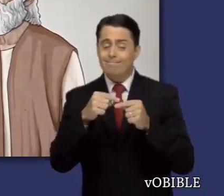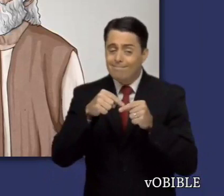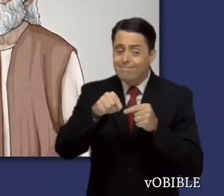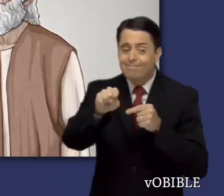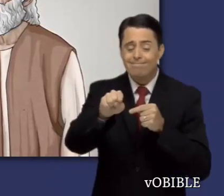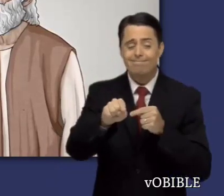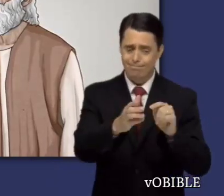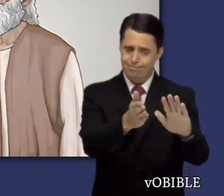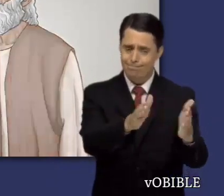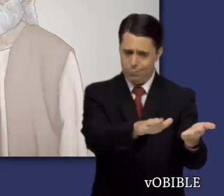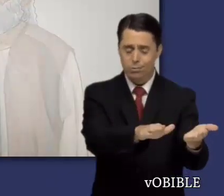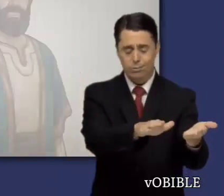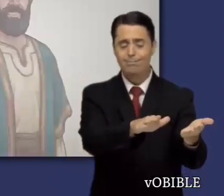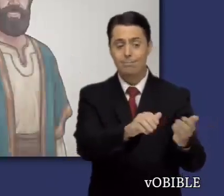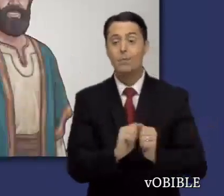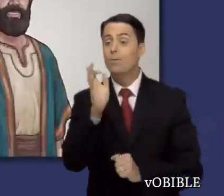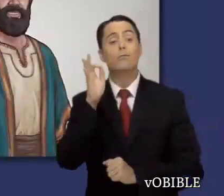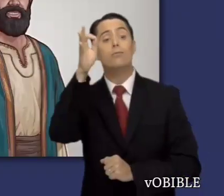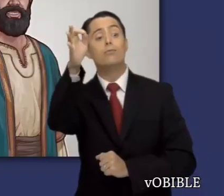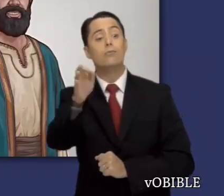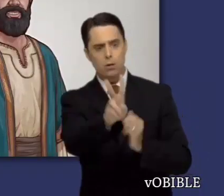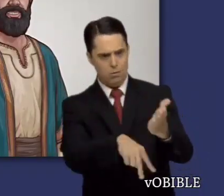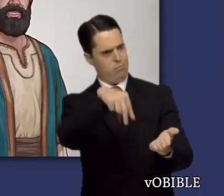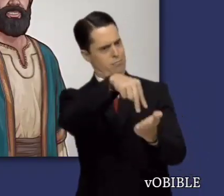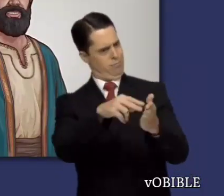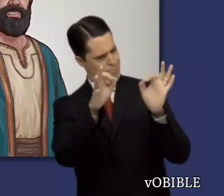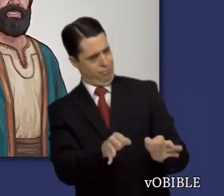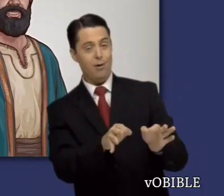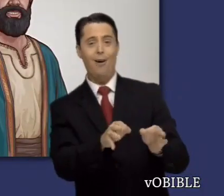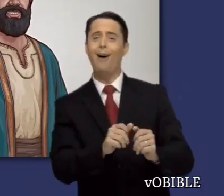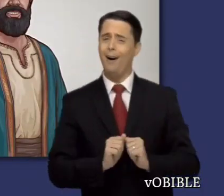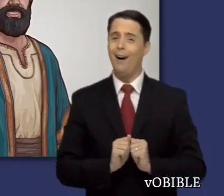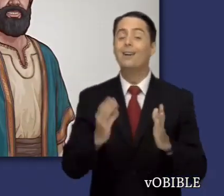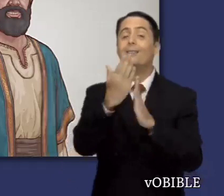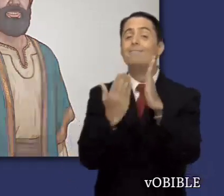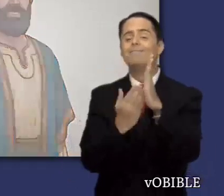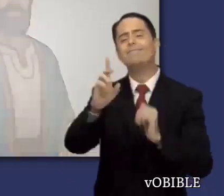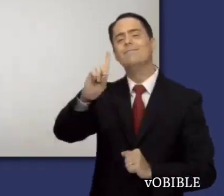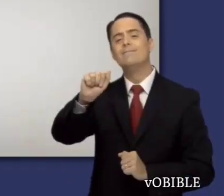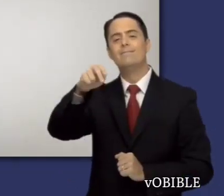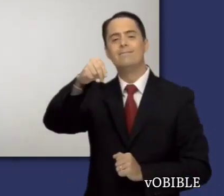aunque pronto descansará en la muerte, se pondrá de pie en la resurrección al fin de los días.